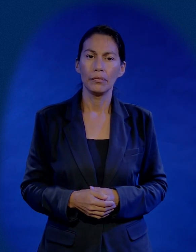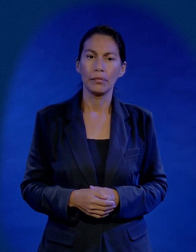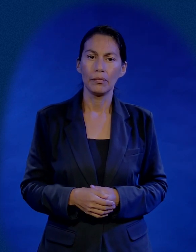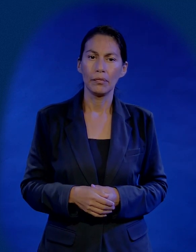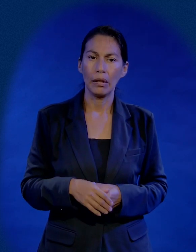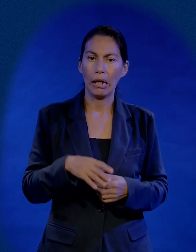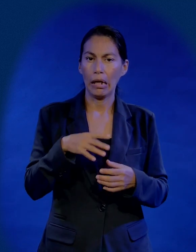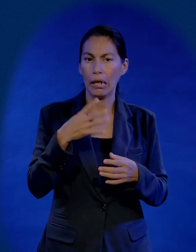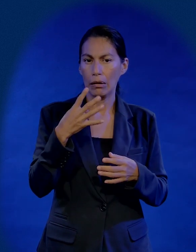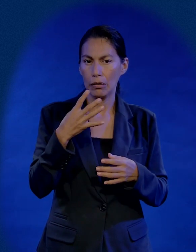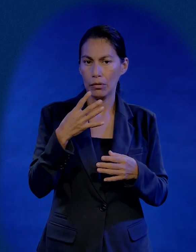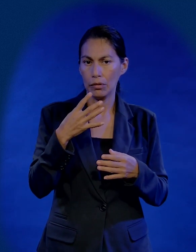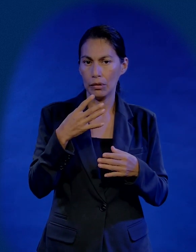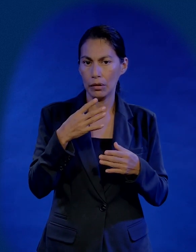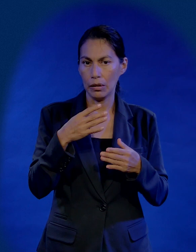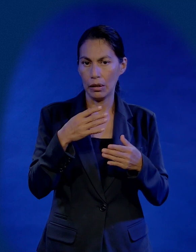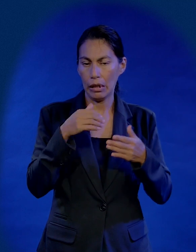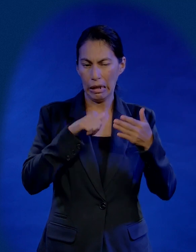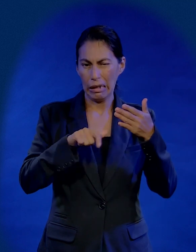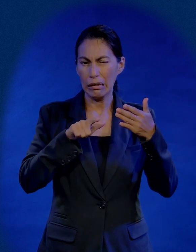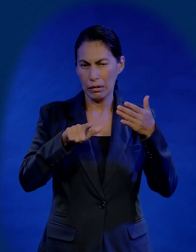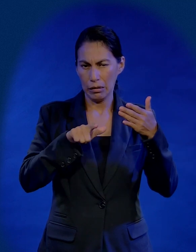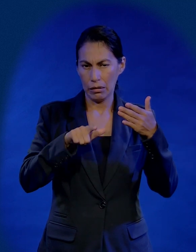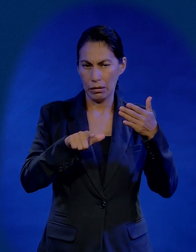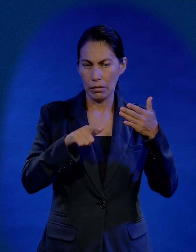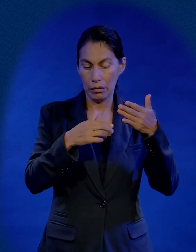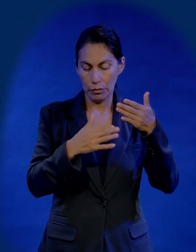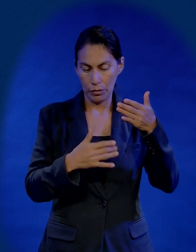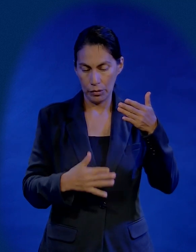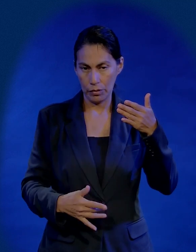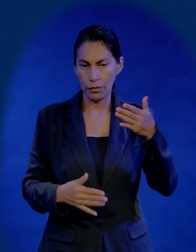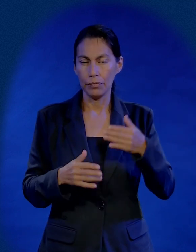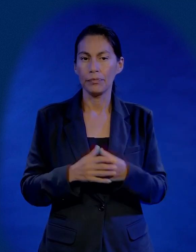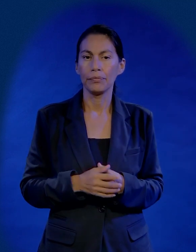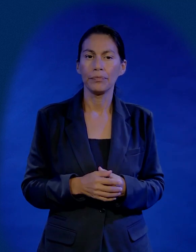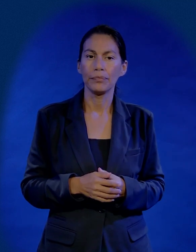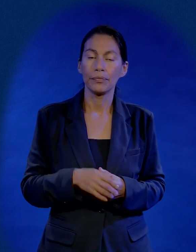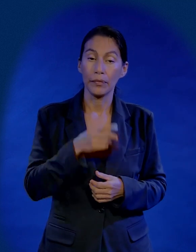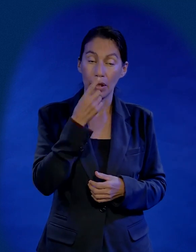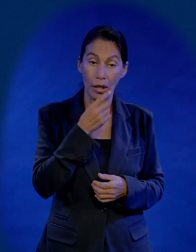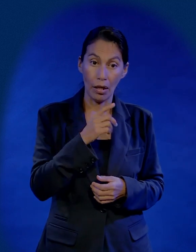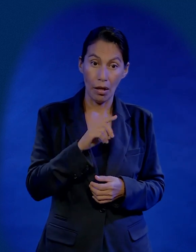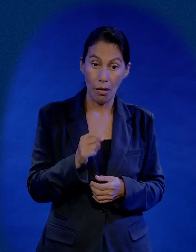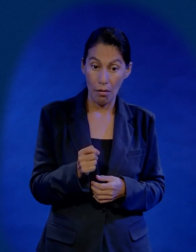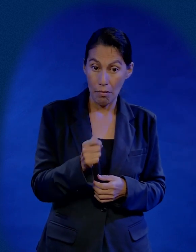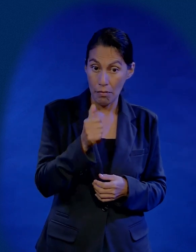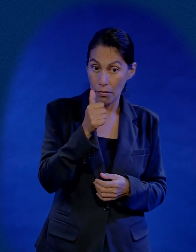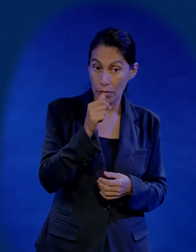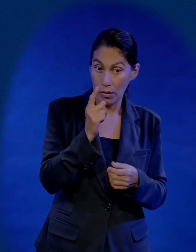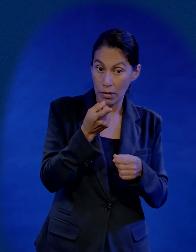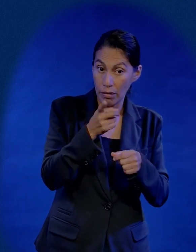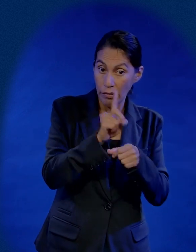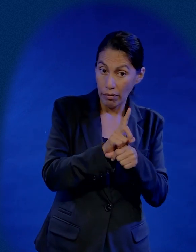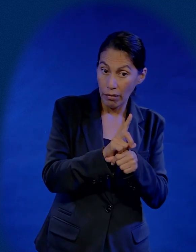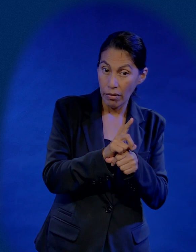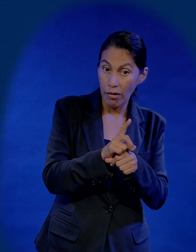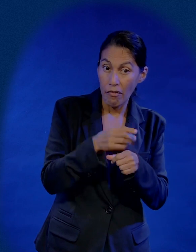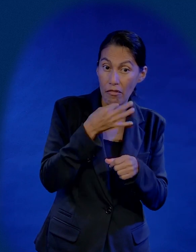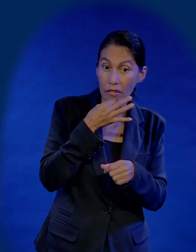bueno, el 14 es el que leímos, vamos a ir un poquito más adelante, el 17, el primer día de la fiesta de los